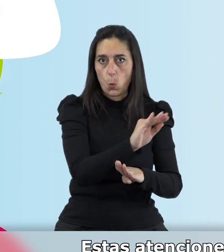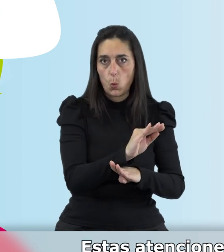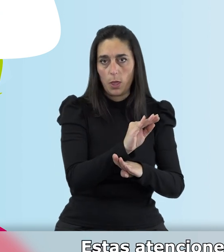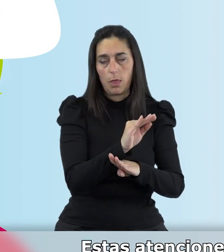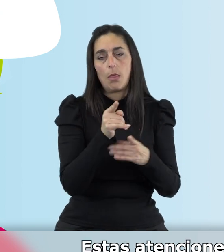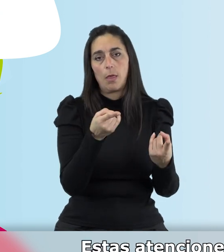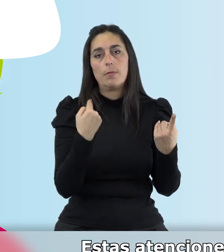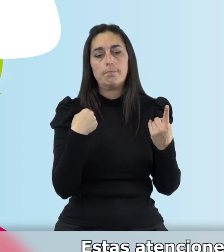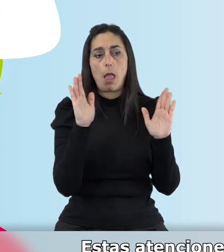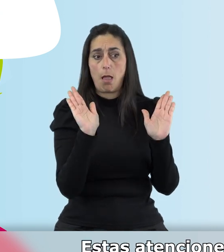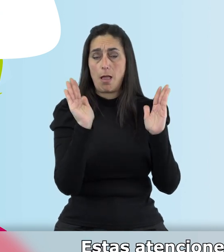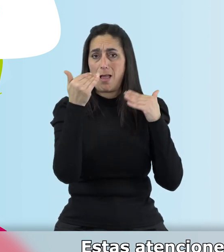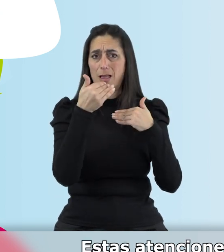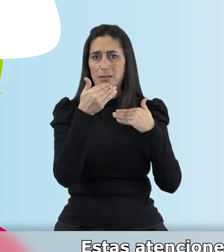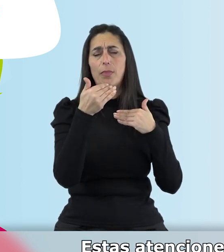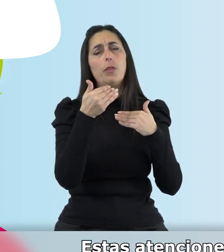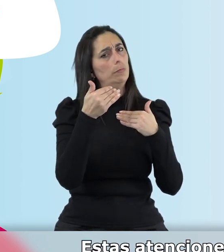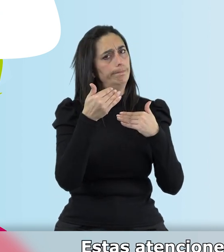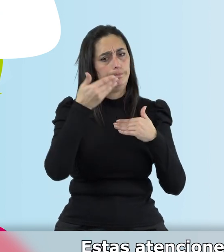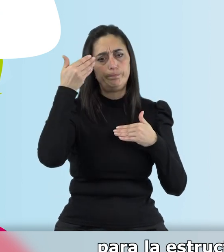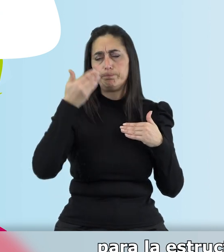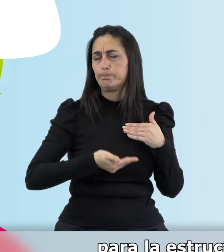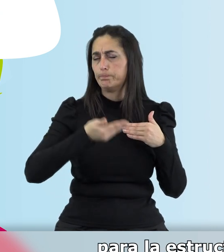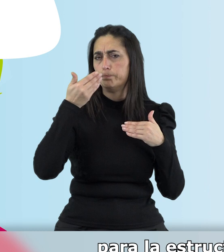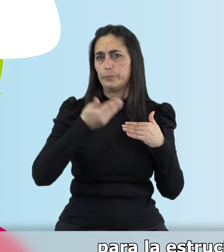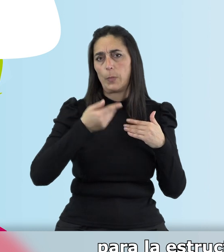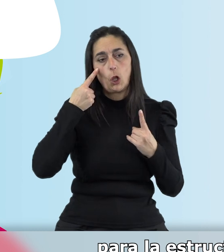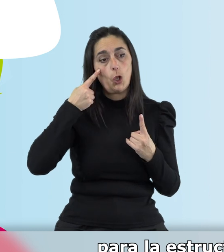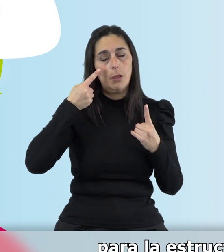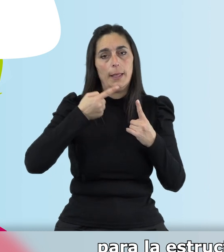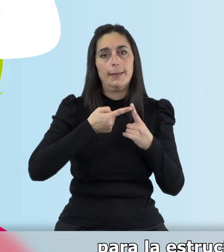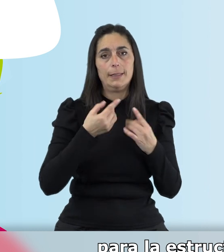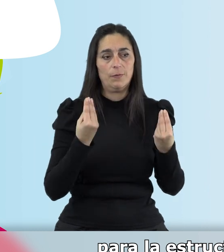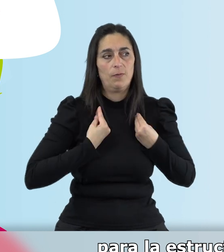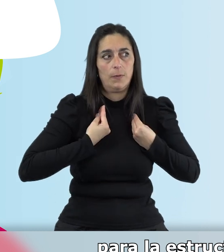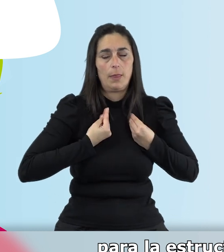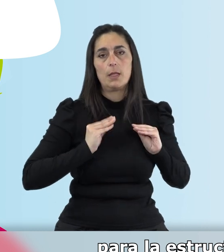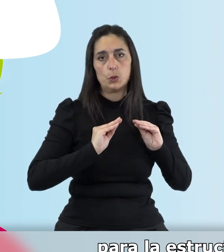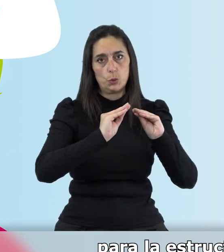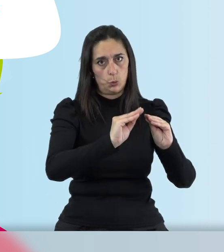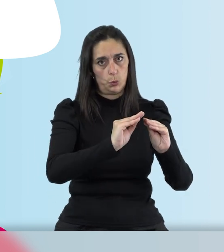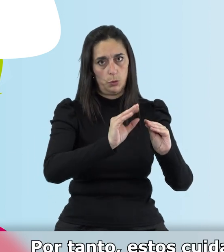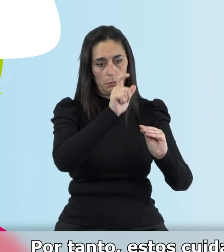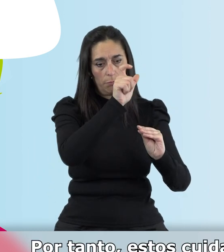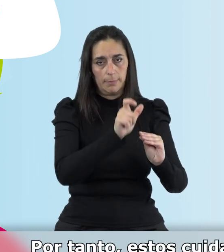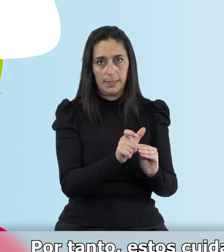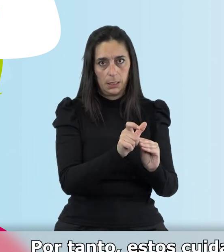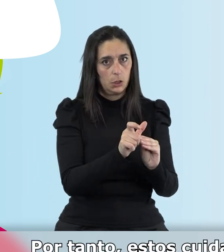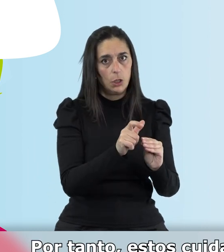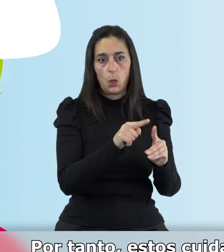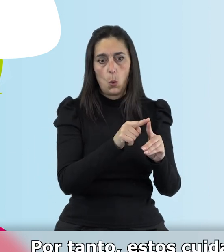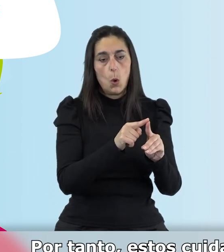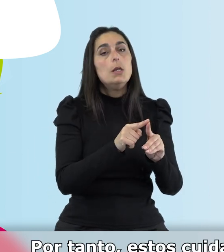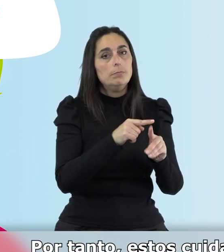Estas atenciones resultan de gran relevancia para la estructuración de la vida de las personas. Por tanto,